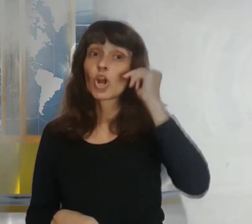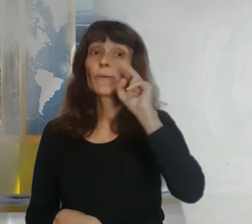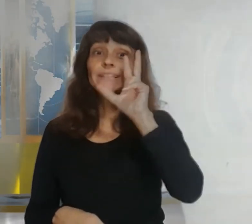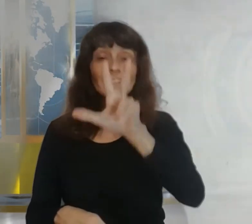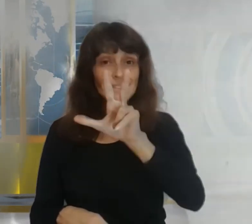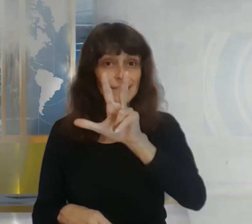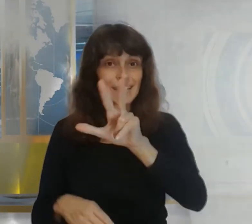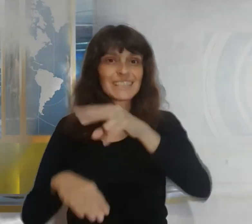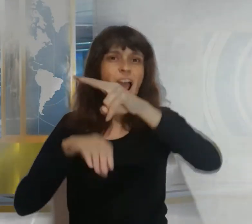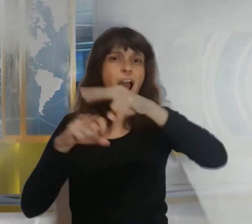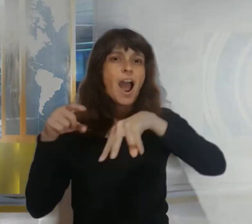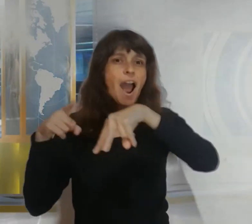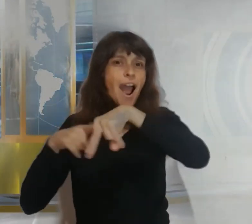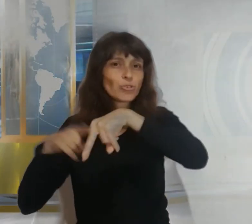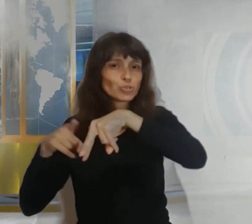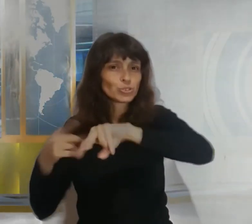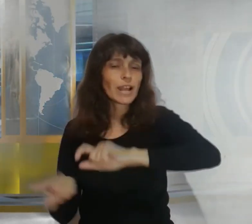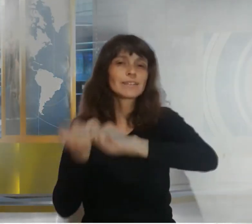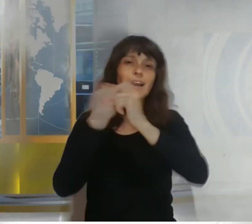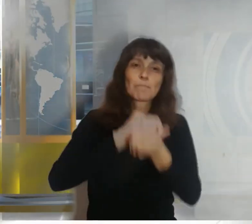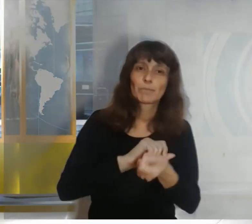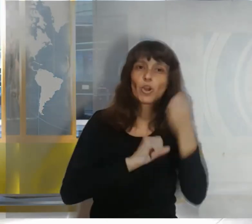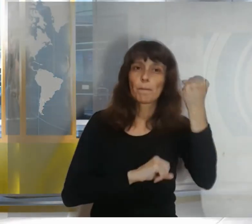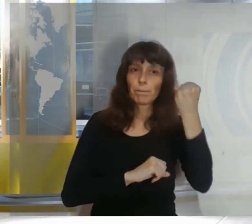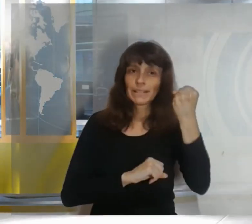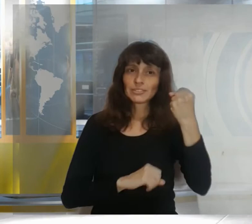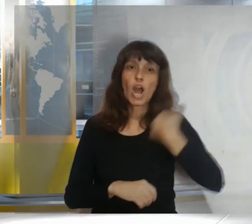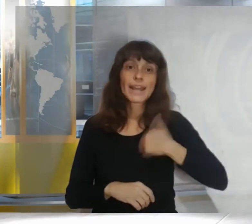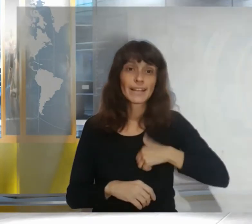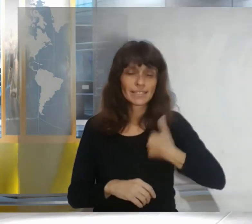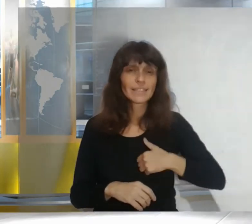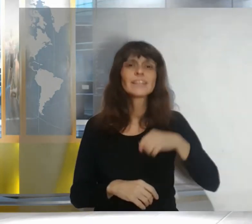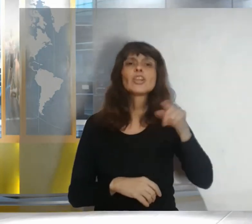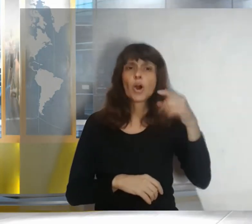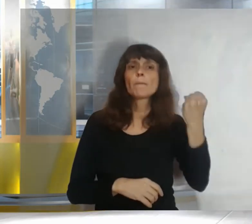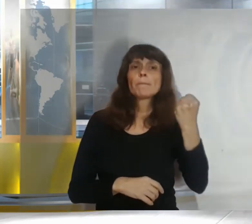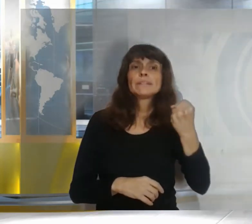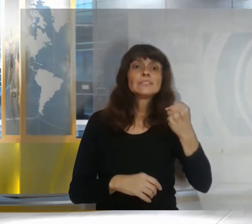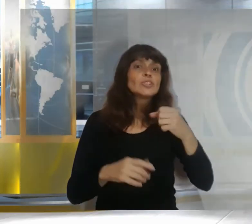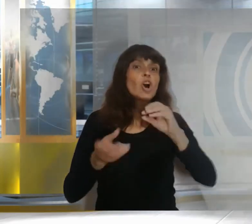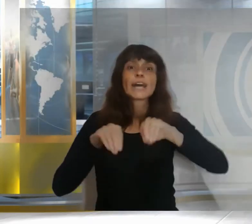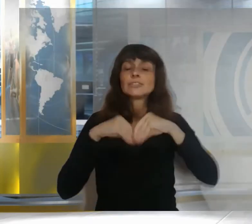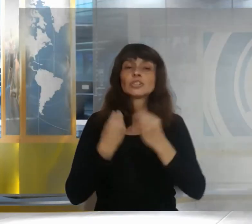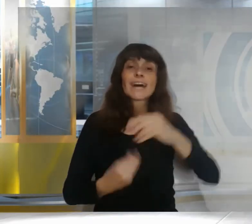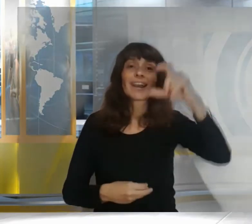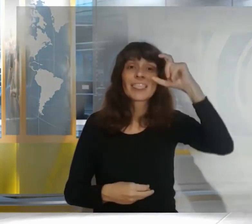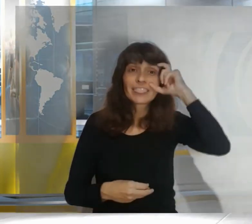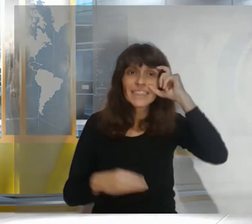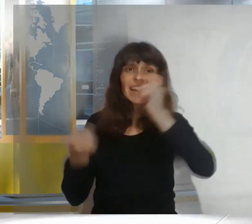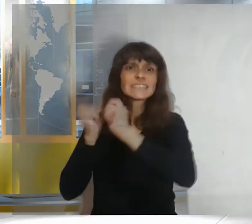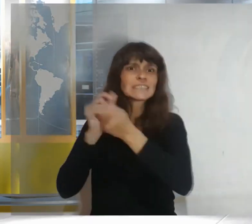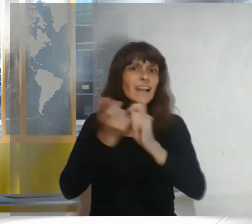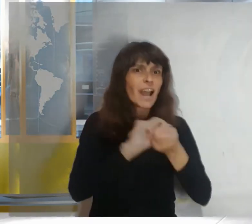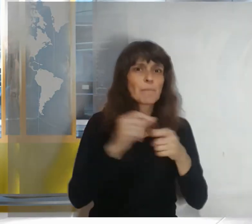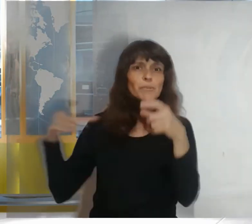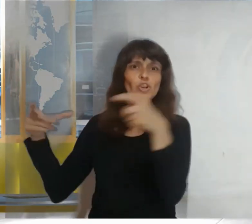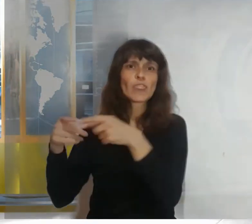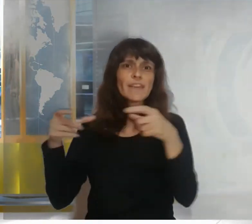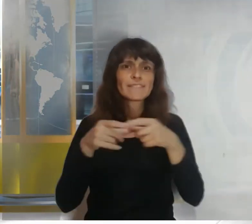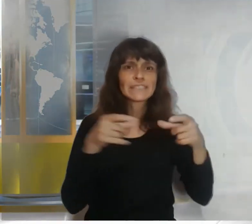peso argentino supo tener 10 denominaciones distintas de billetes y 9 monedas a medida que la inflación fue